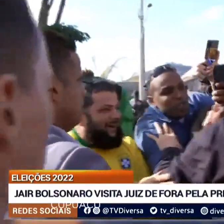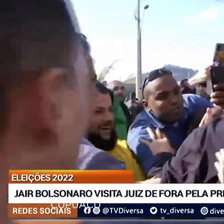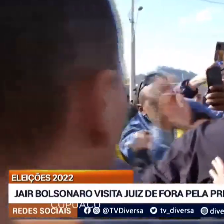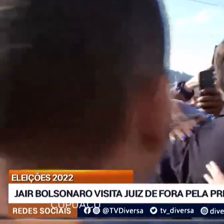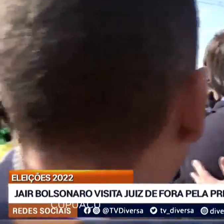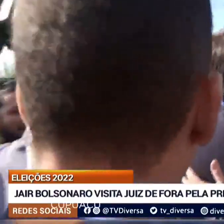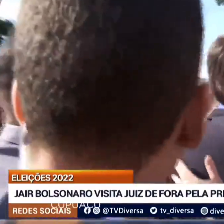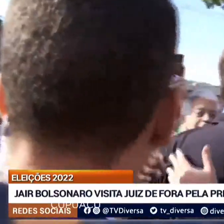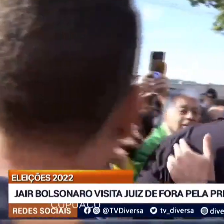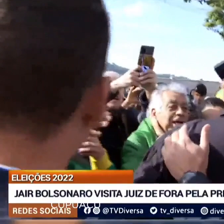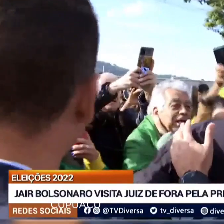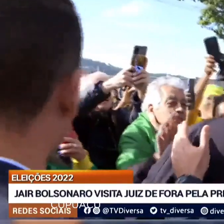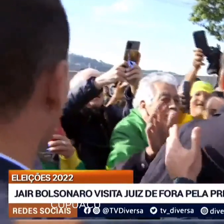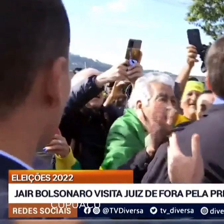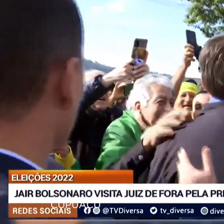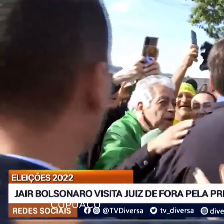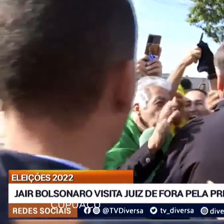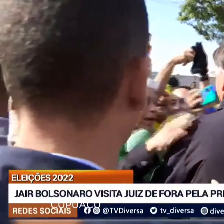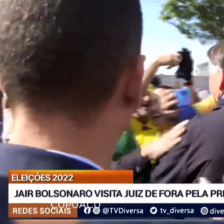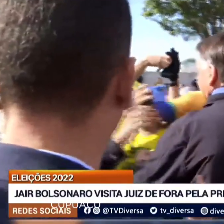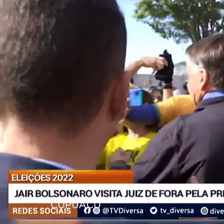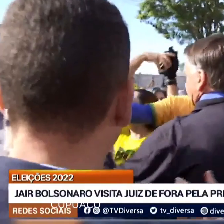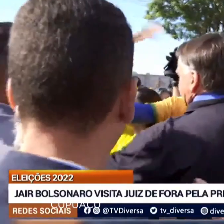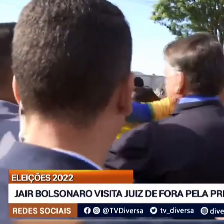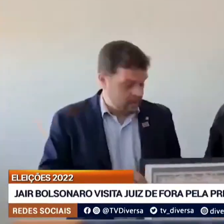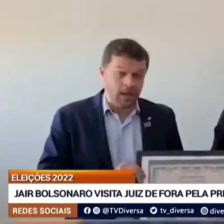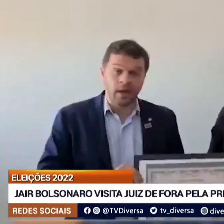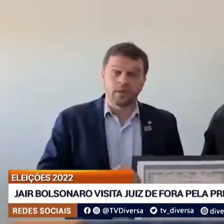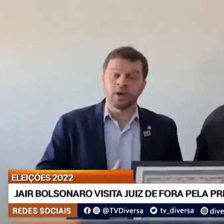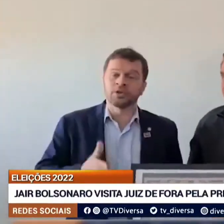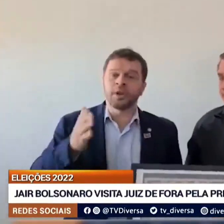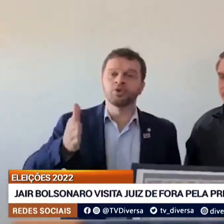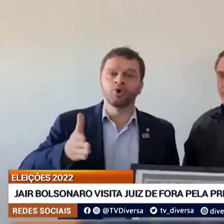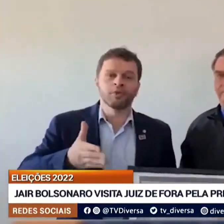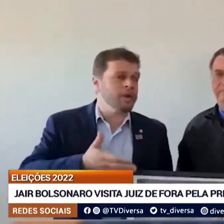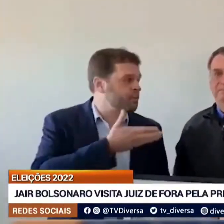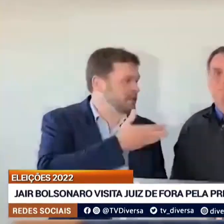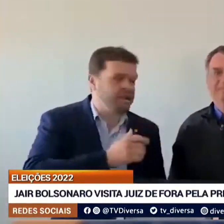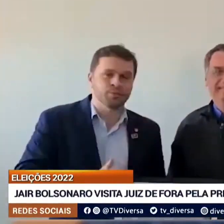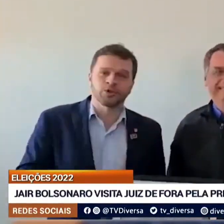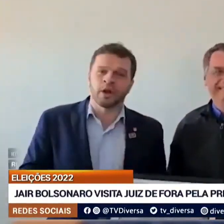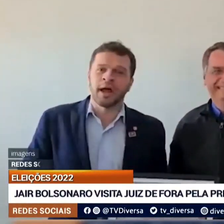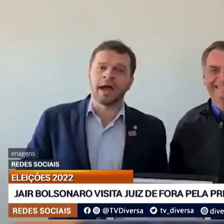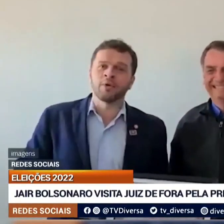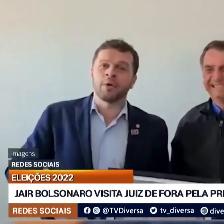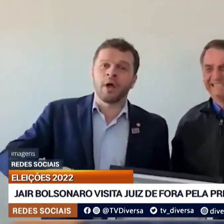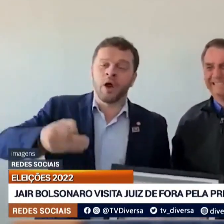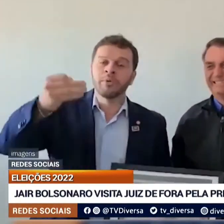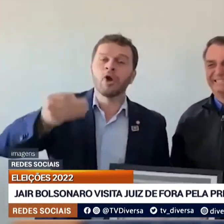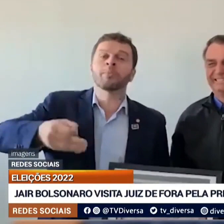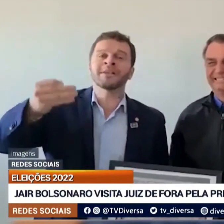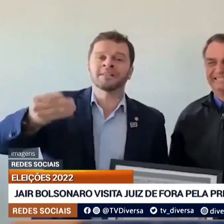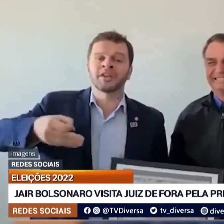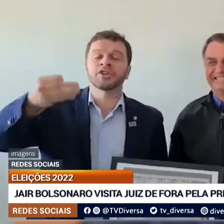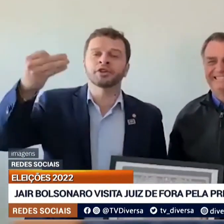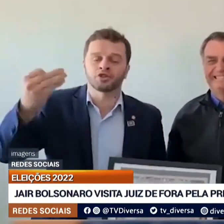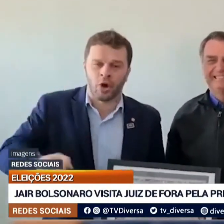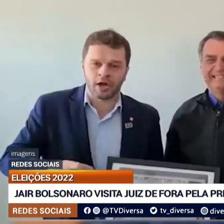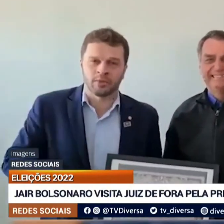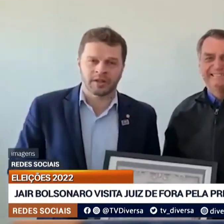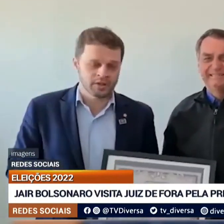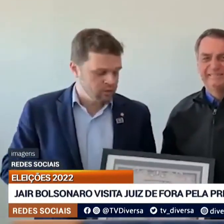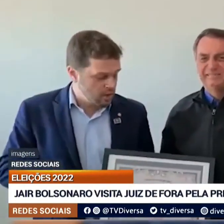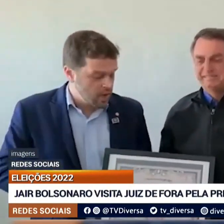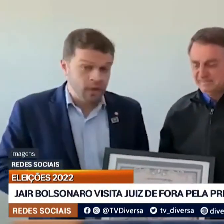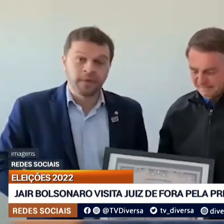ministros Marcelo Queirog e Augusto Heleno e deputados. Ainda no aeroporto, ele recebeu o título de cidadão honorário